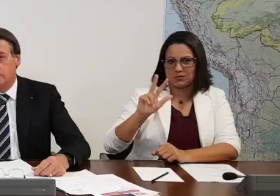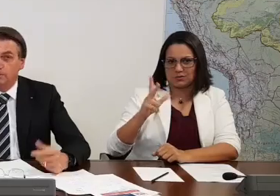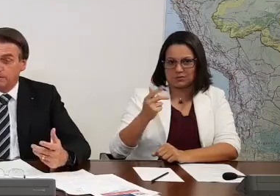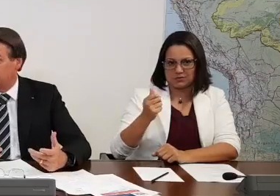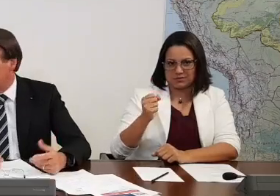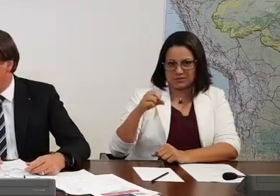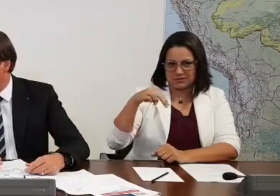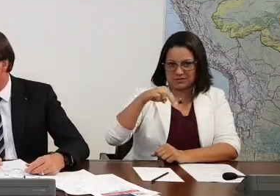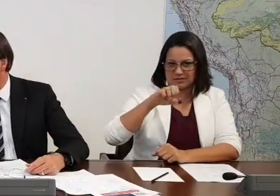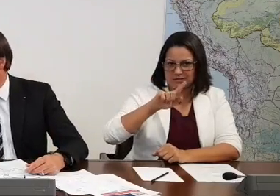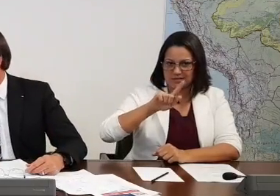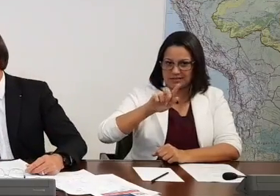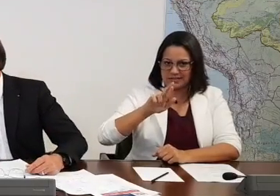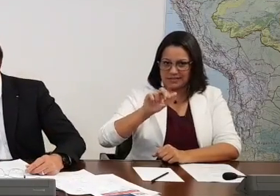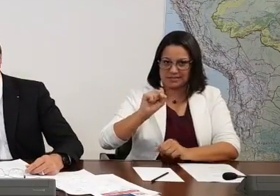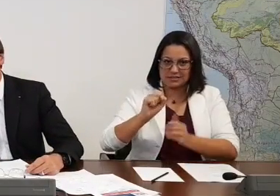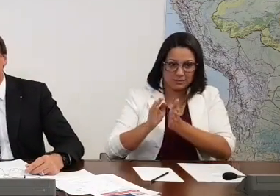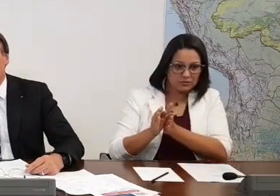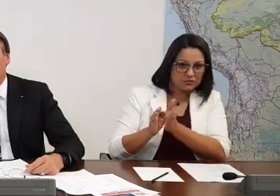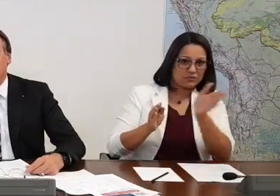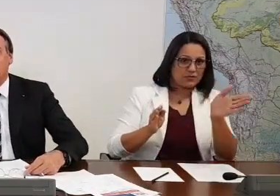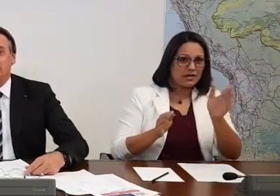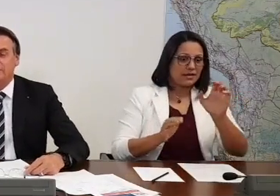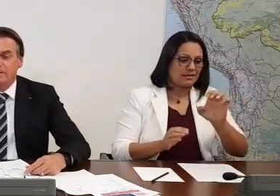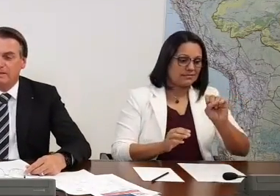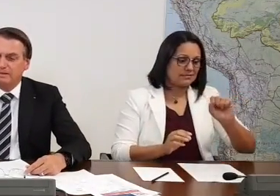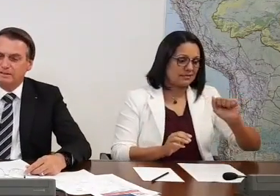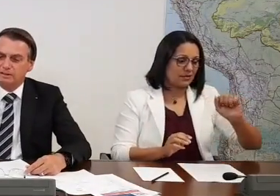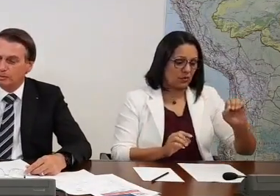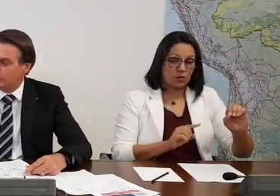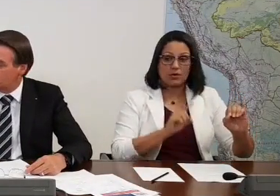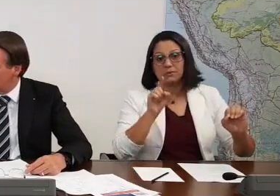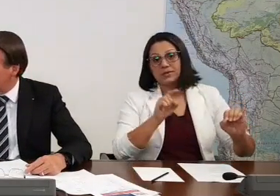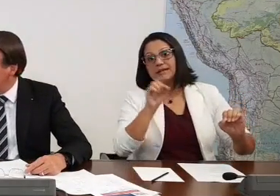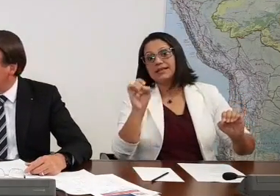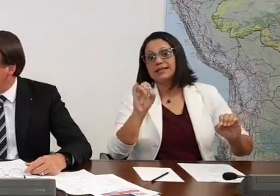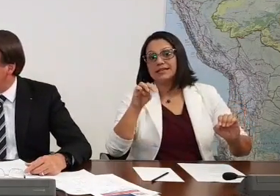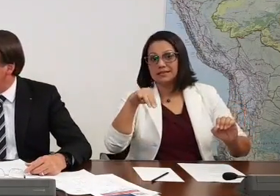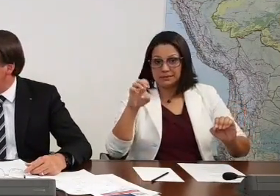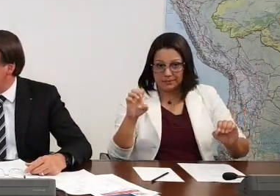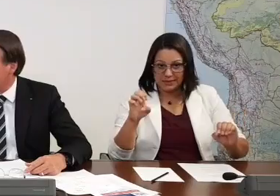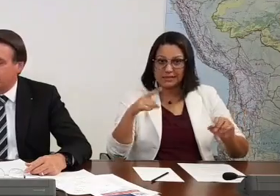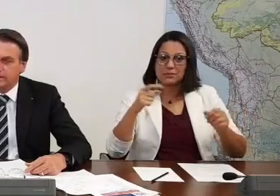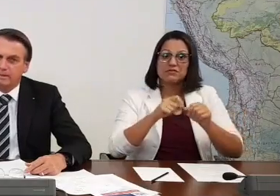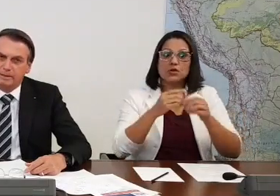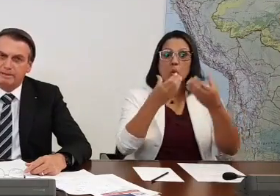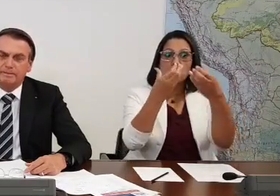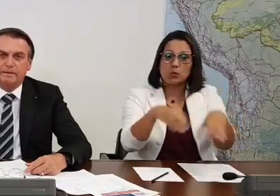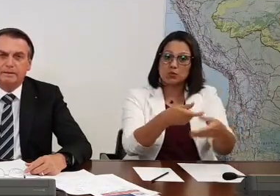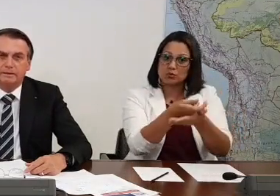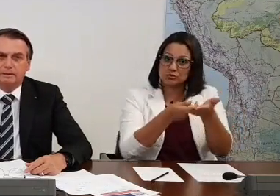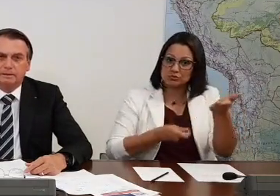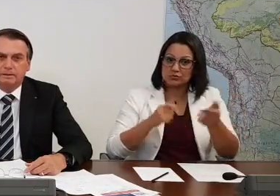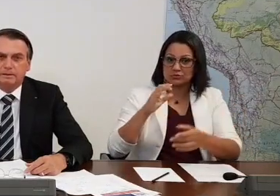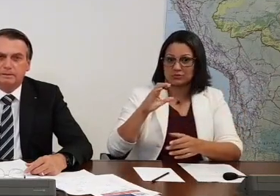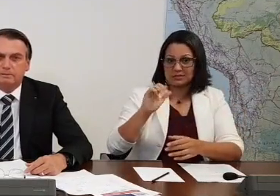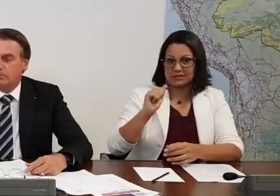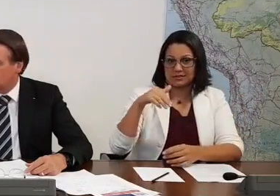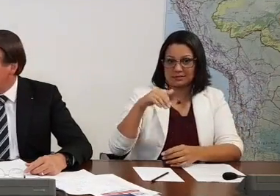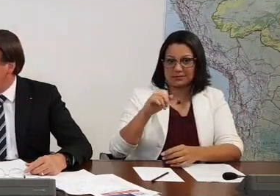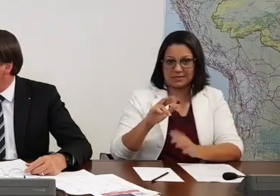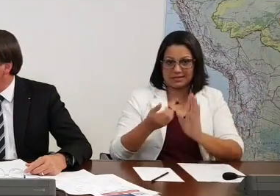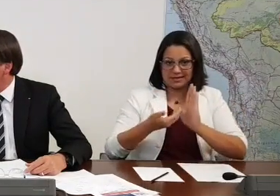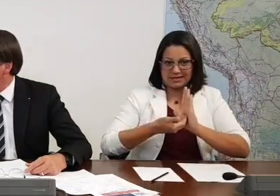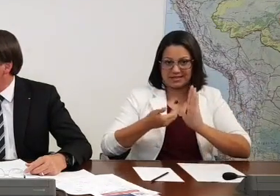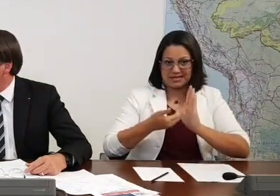Depois, eu fiz a ESAO, ele fez um IME, Instituto Militar de Engenharia. E depois prestou concurso pra Câmara? Pra Câmara. E